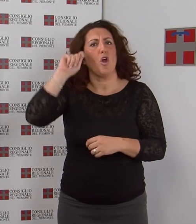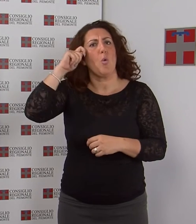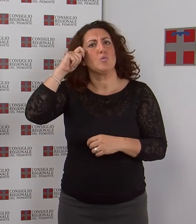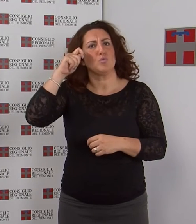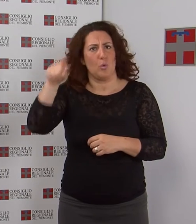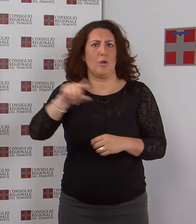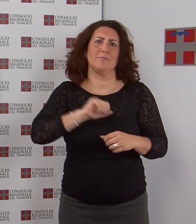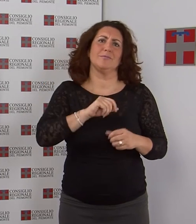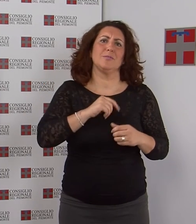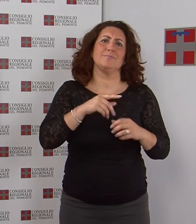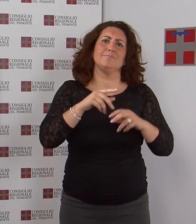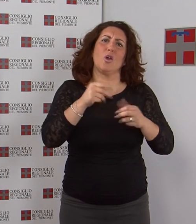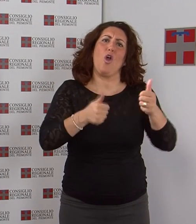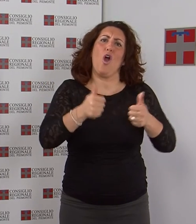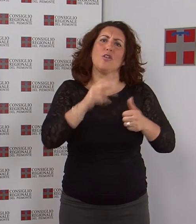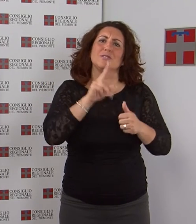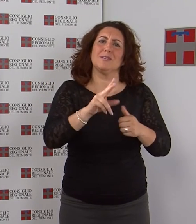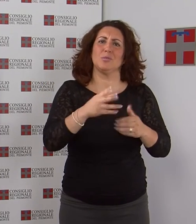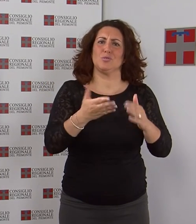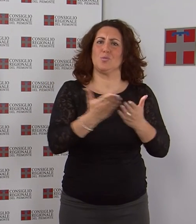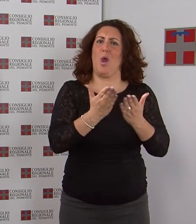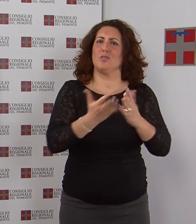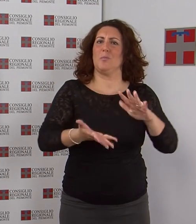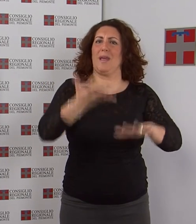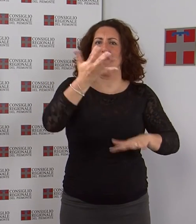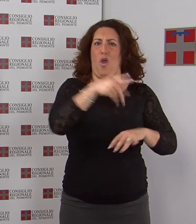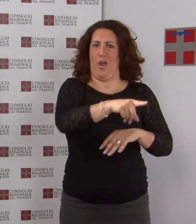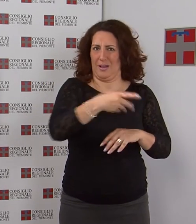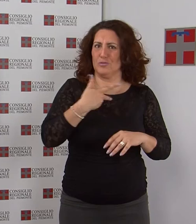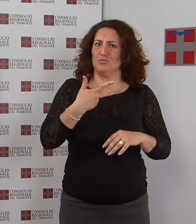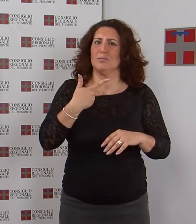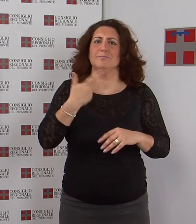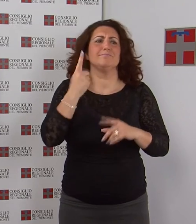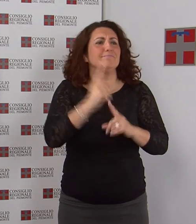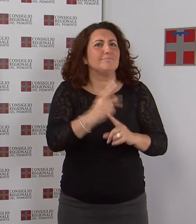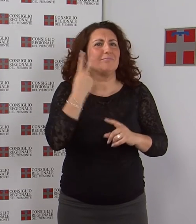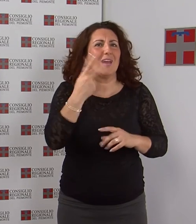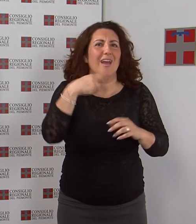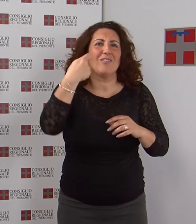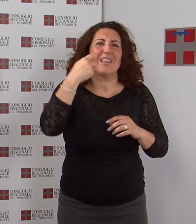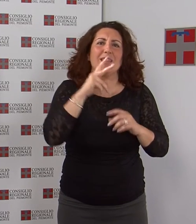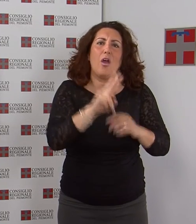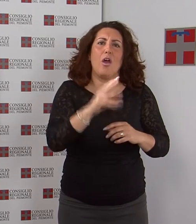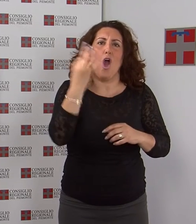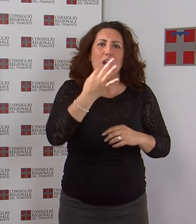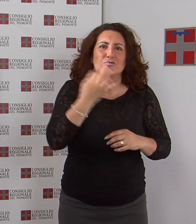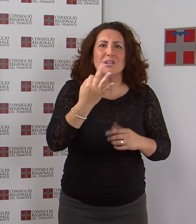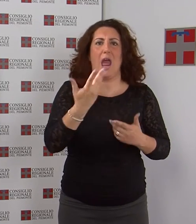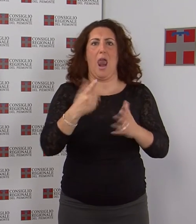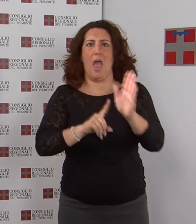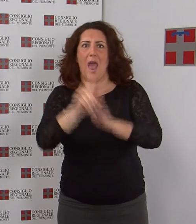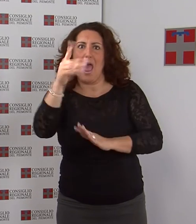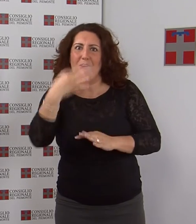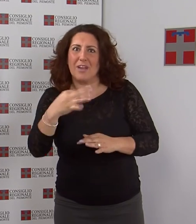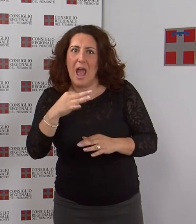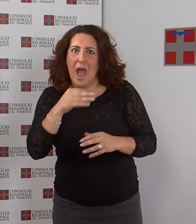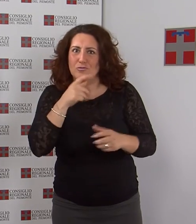premiati i primi dieci video giudicati migliori per originalità efficacia della comunicazione coerenza con le finalità del bando e